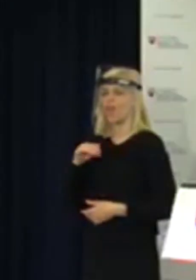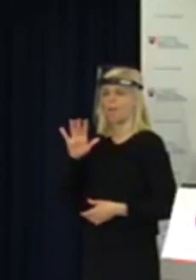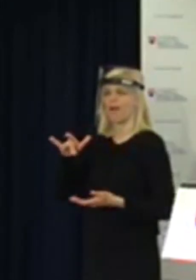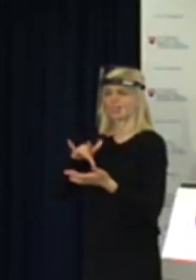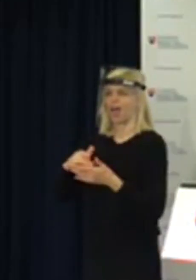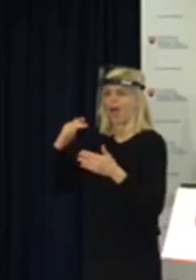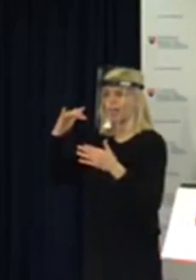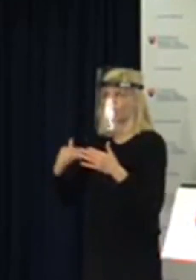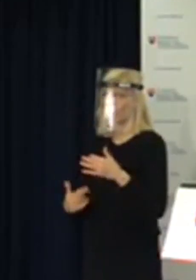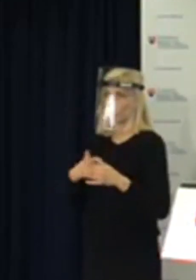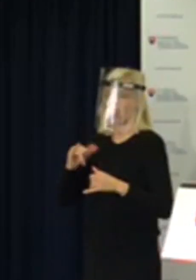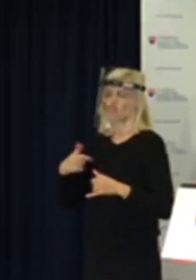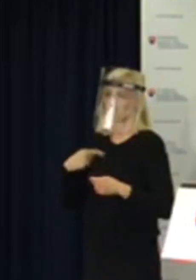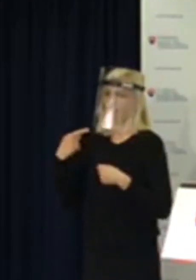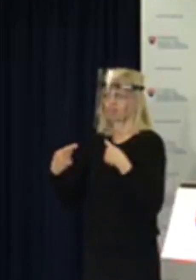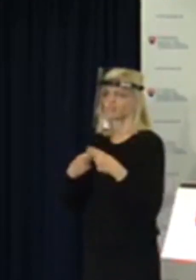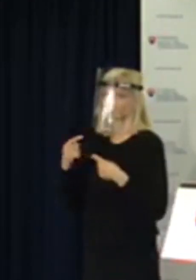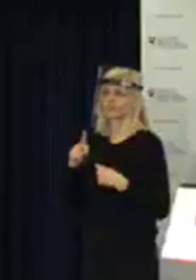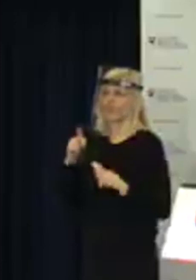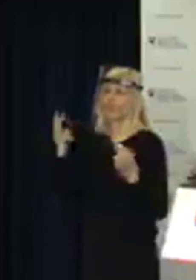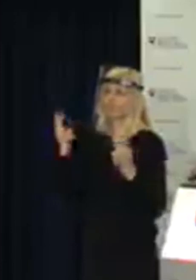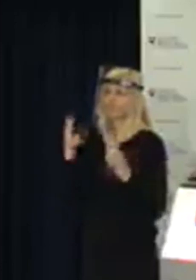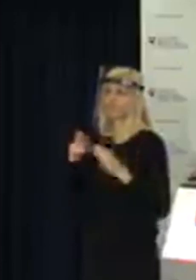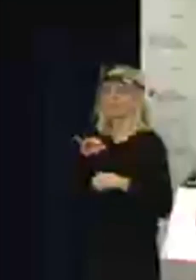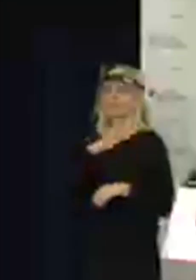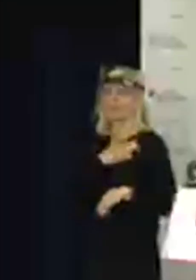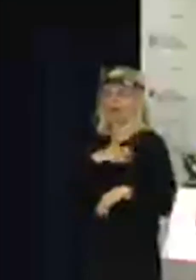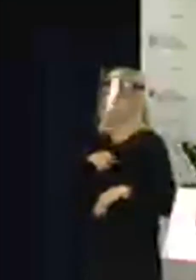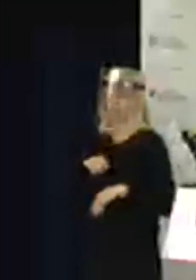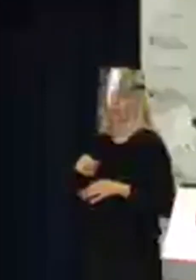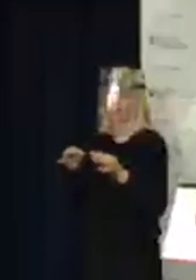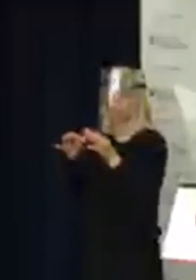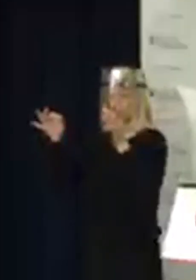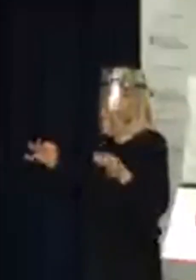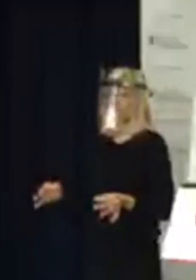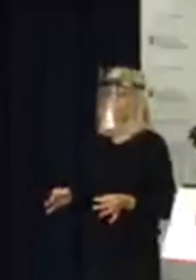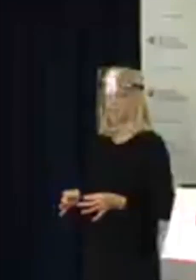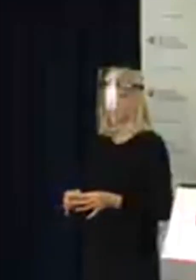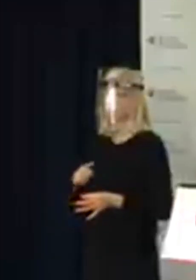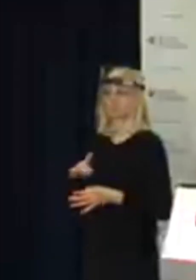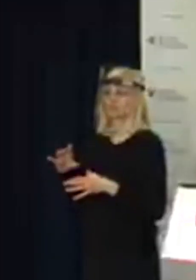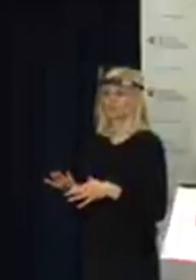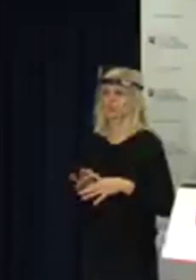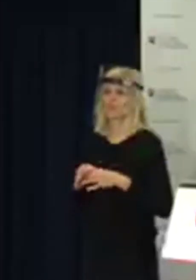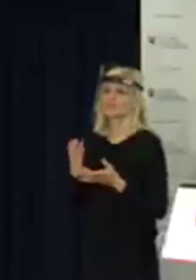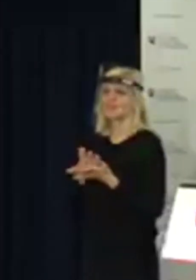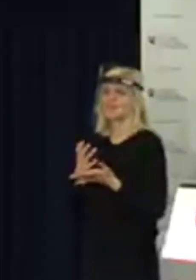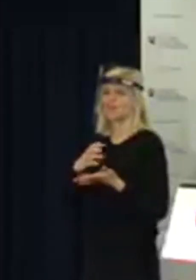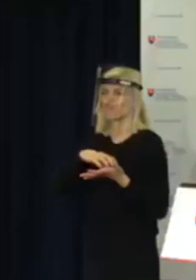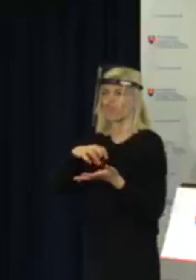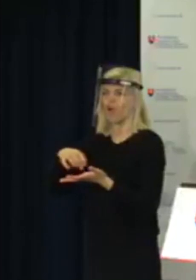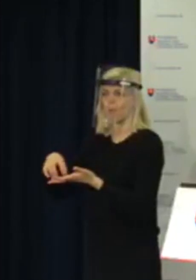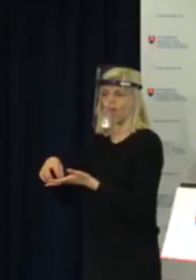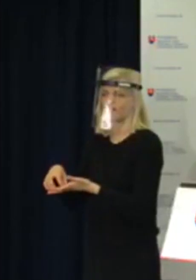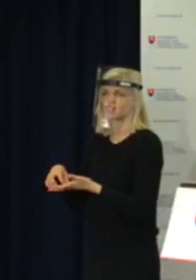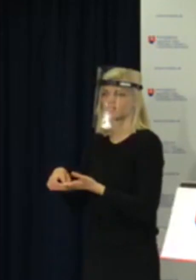ešte budem chvíľu pokračovať, ale sú vytvorené opäť takéto dokumenty, ktoré budú na našej webovej stránke, možno už v tomto